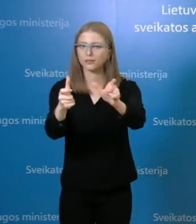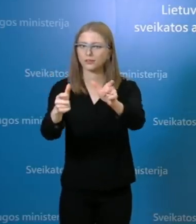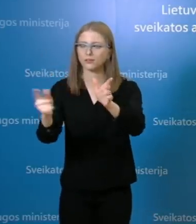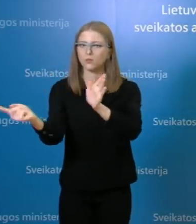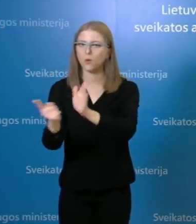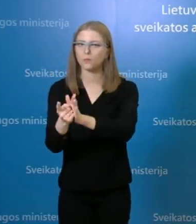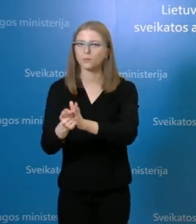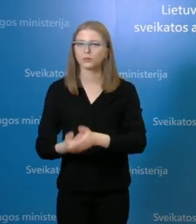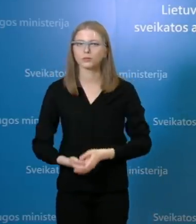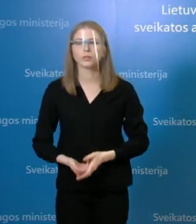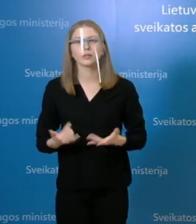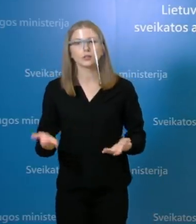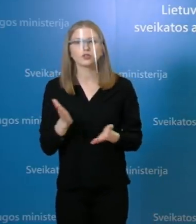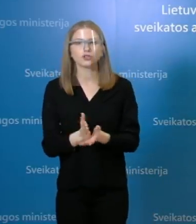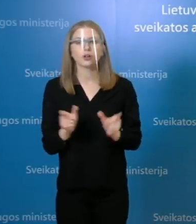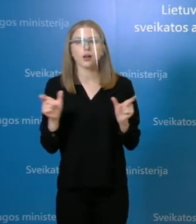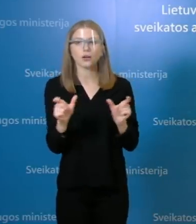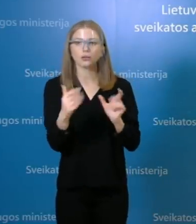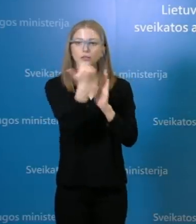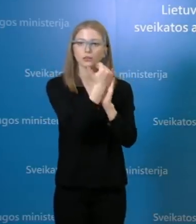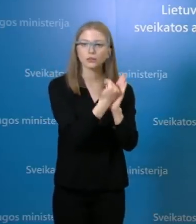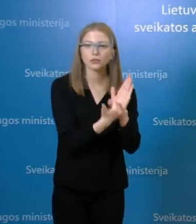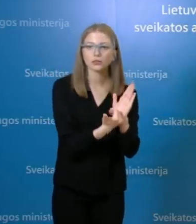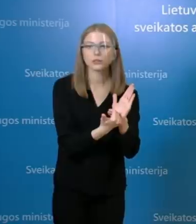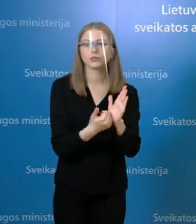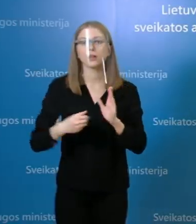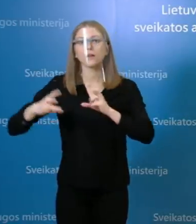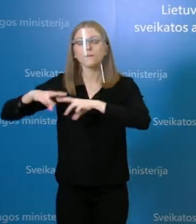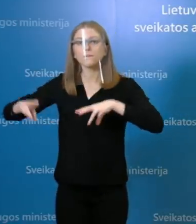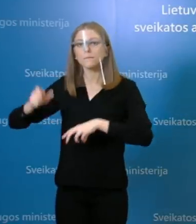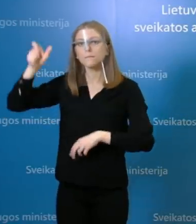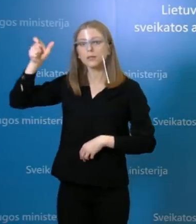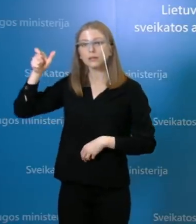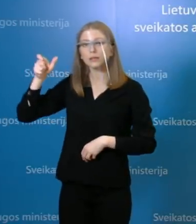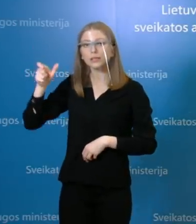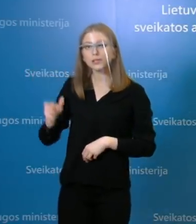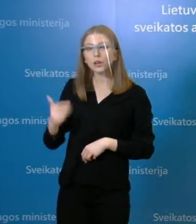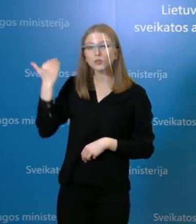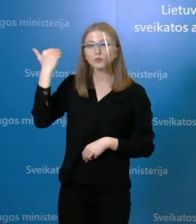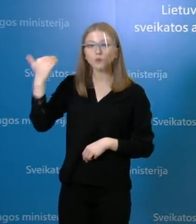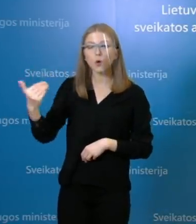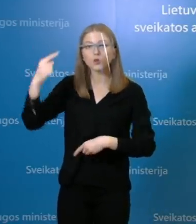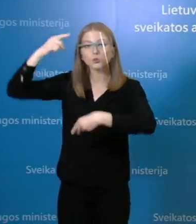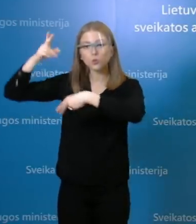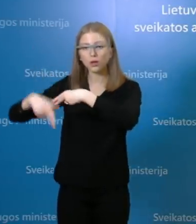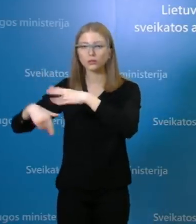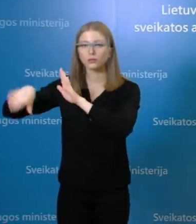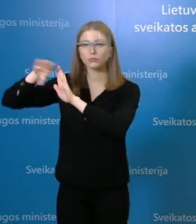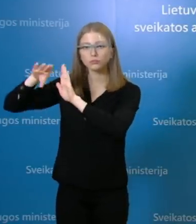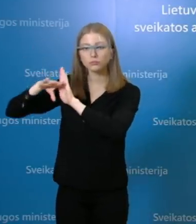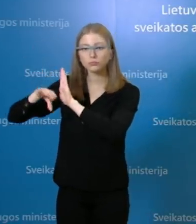ir teisės aktai numatyti operacijų vadovo sprendimai, kuriais reikia vadovautis. Na, konkrėtų